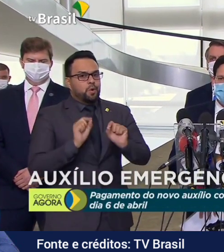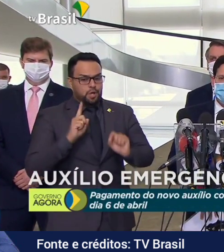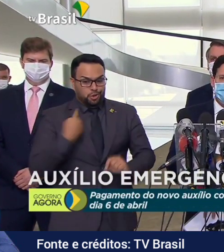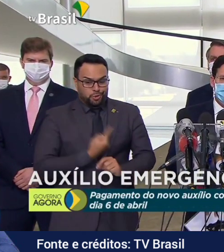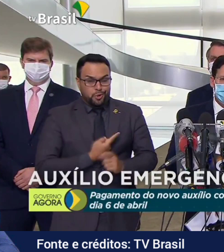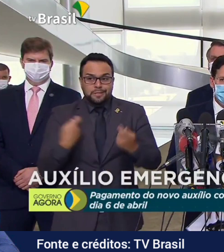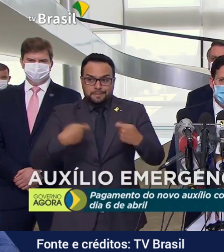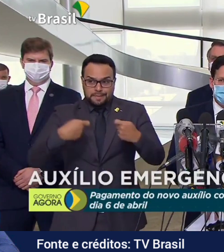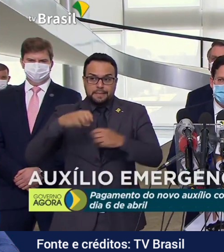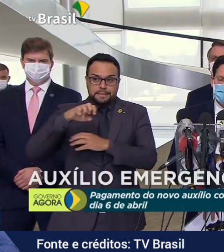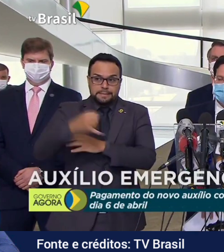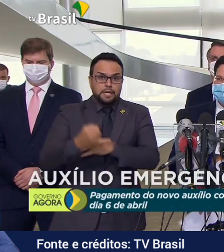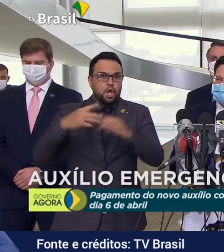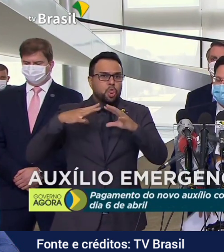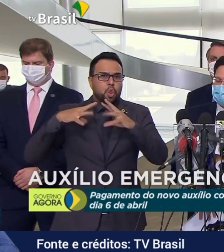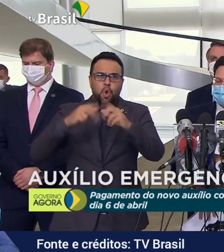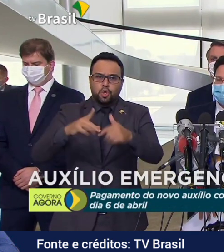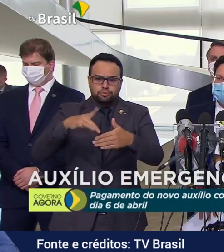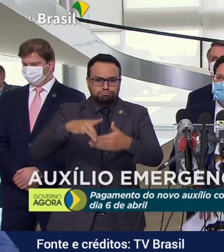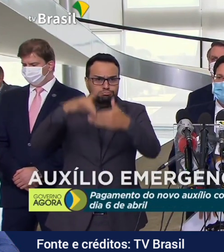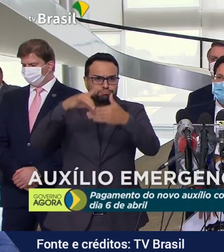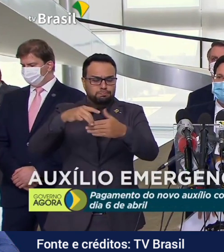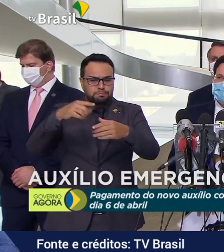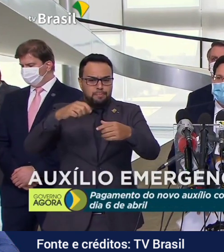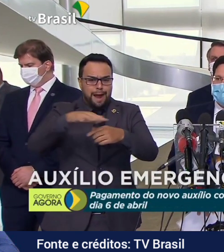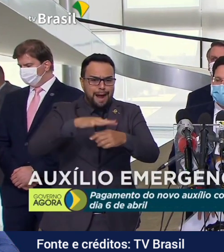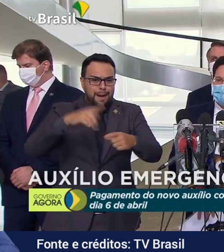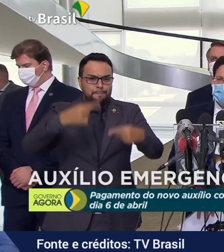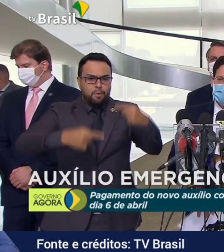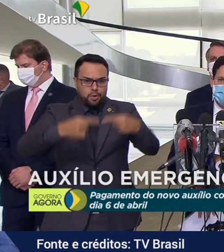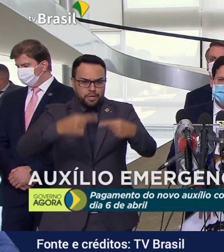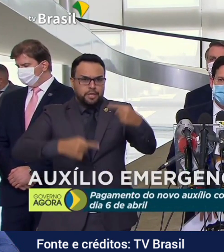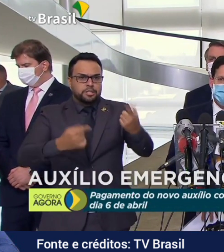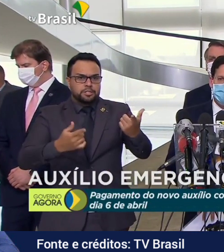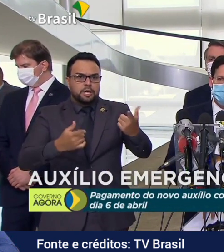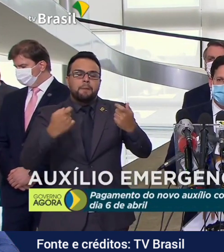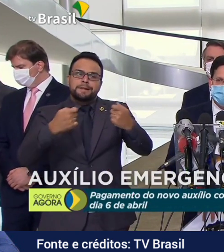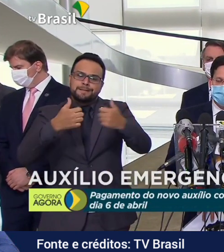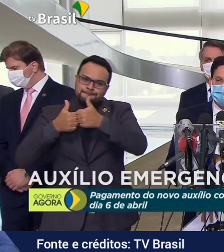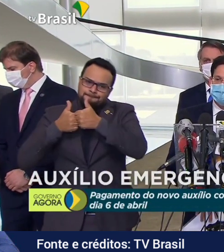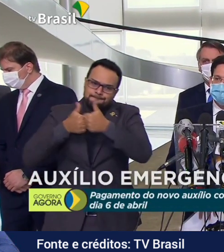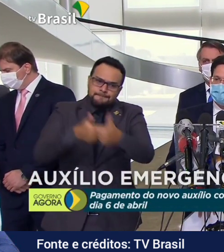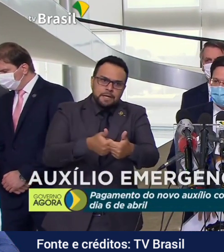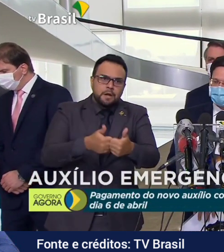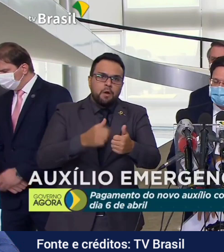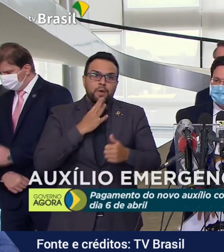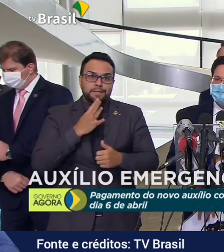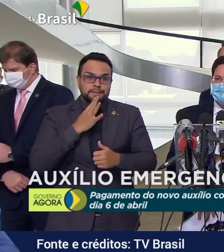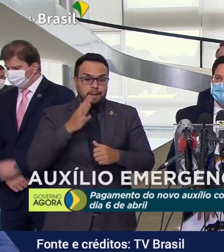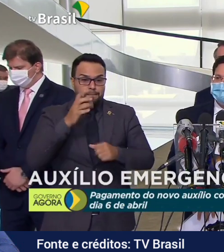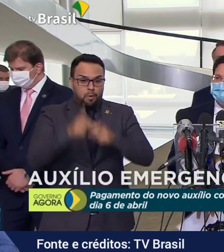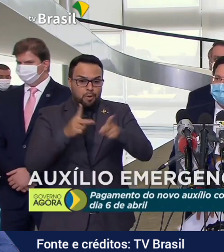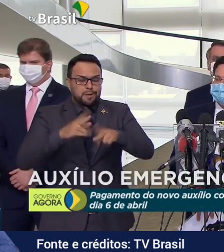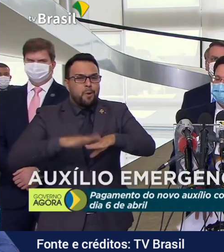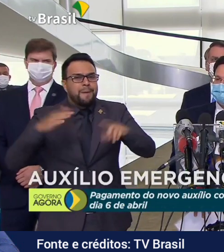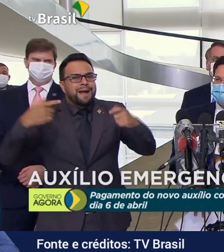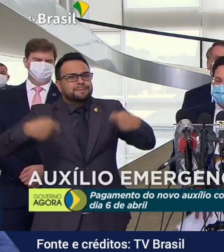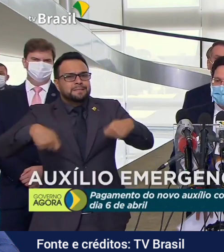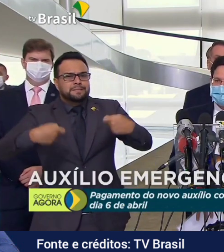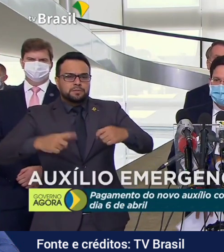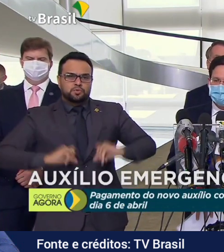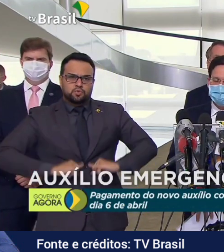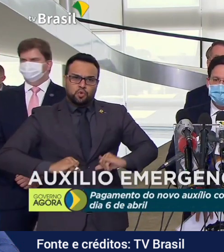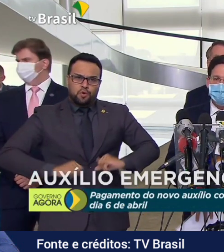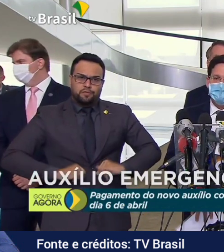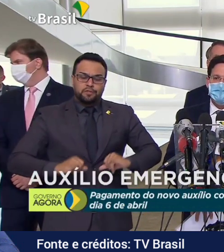sim, todos os líderes políticos, agentes públicos, estar perto da população que mais precisa, que sofre, que tem nas suas